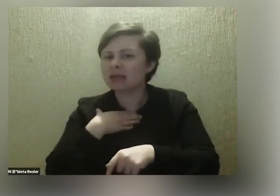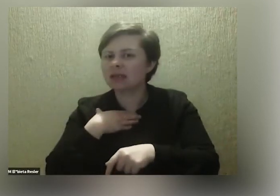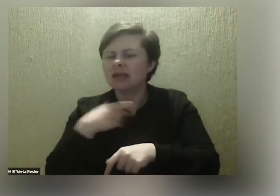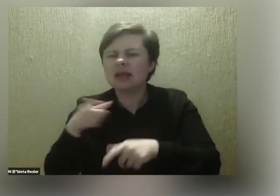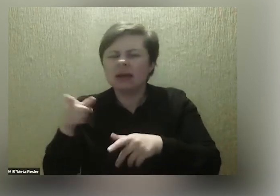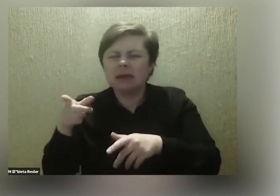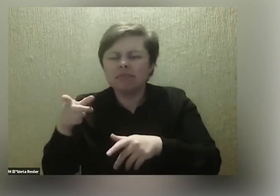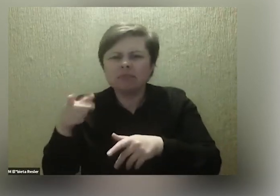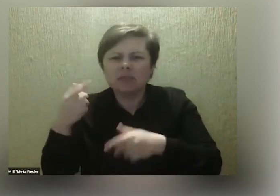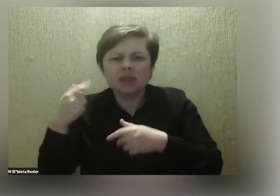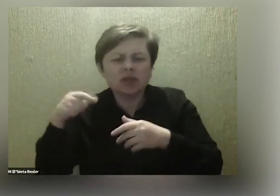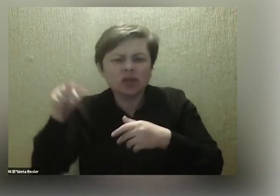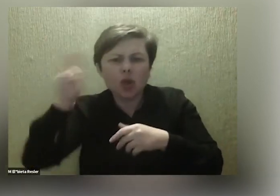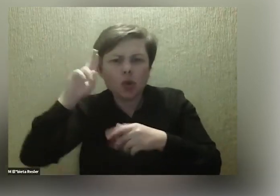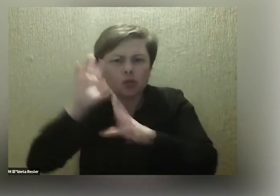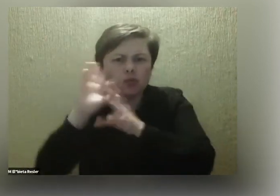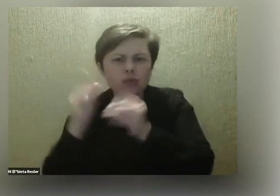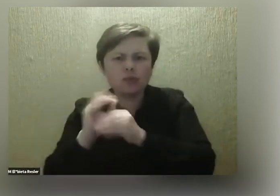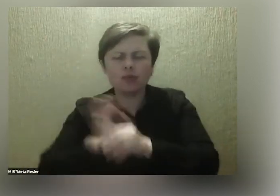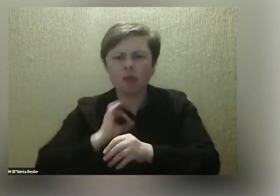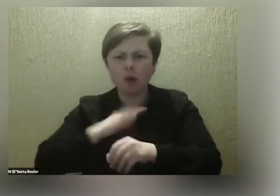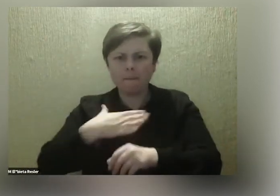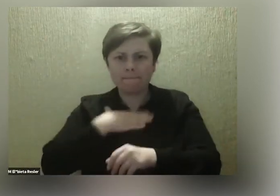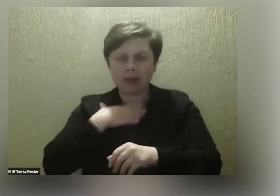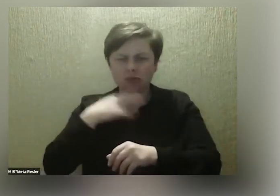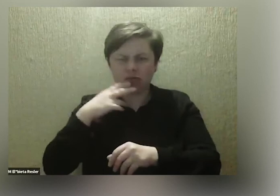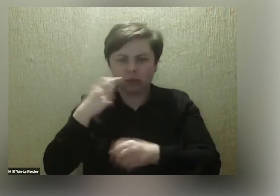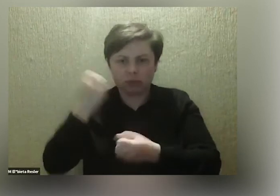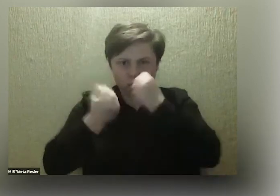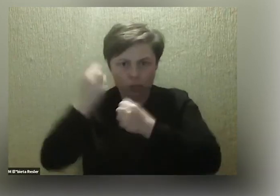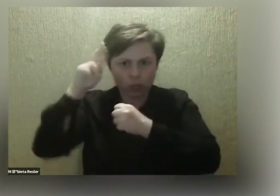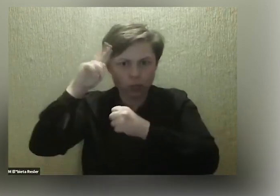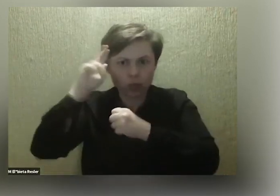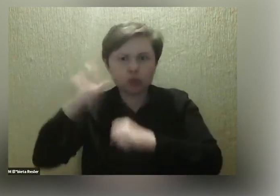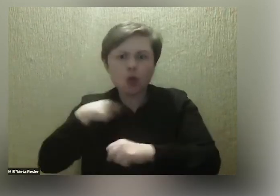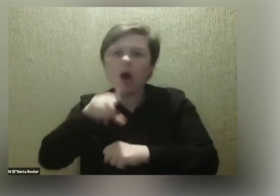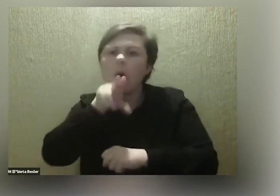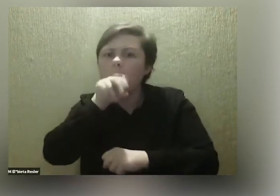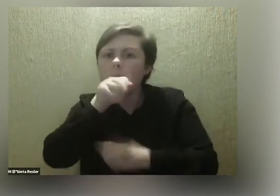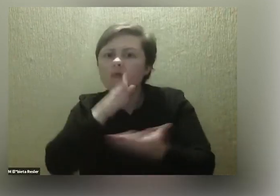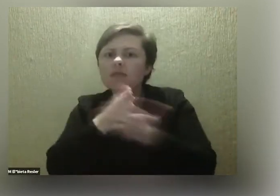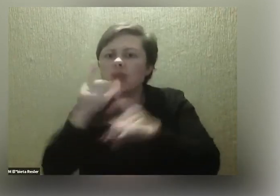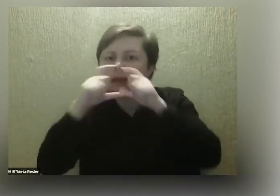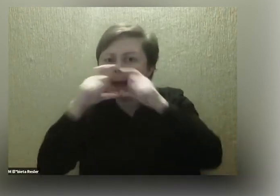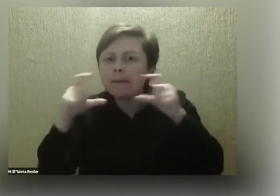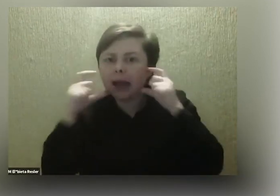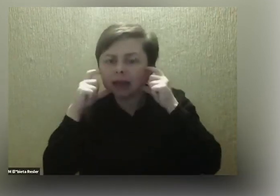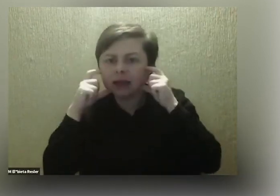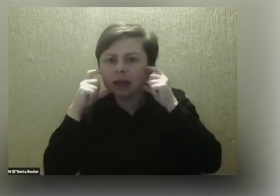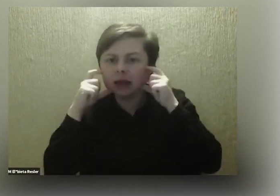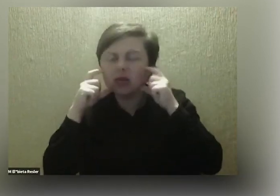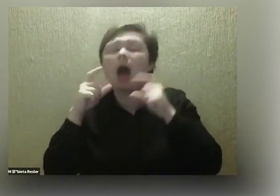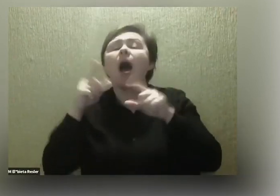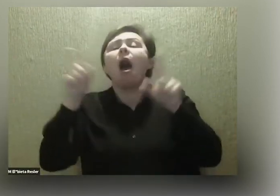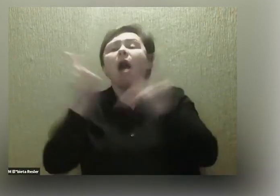dla nich zrozumiałe. Przynajmniej na początku moja akryl miała problemy, żeby zrozumieć komendy, które jej wydaję. Po